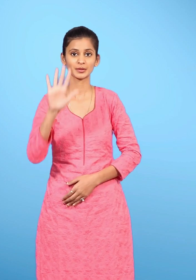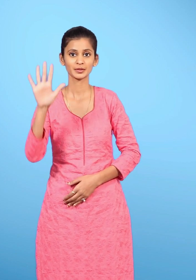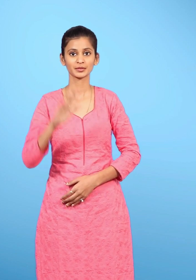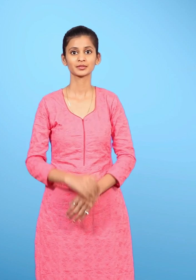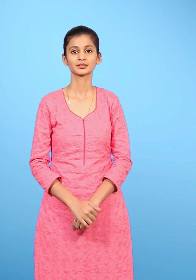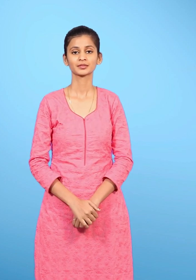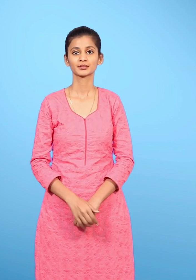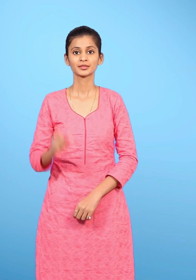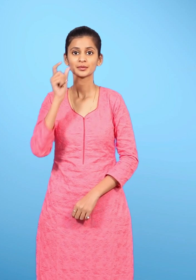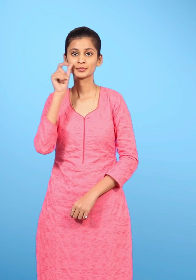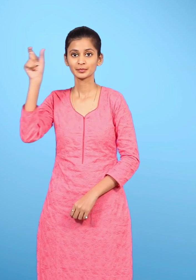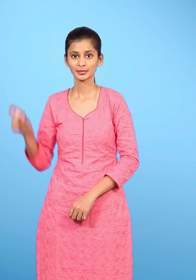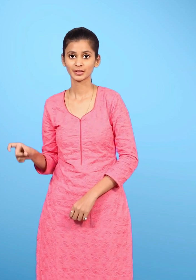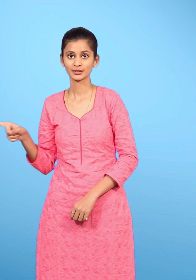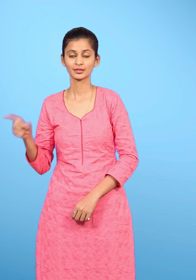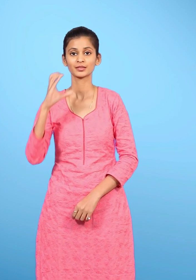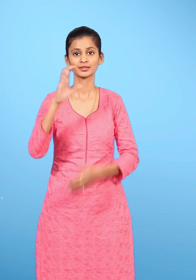छोटू का घर